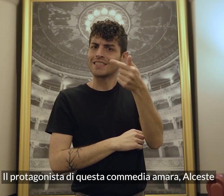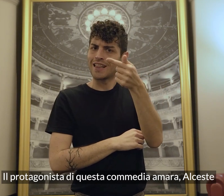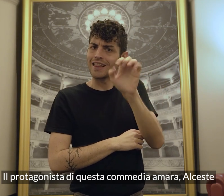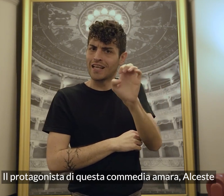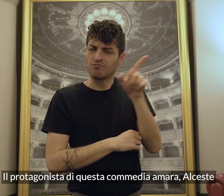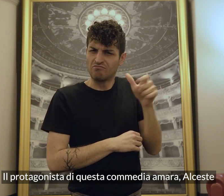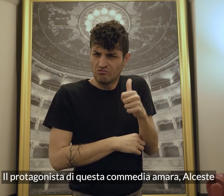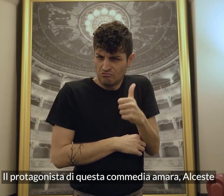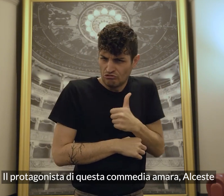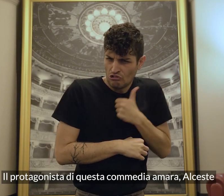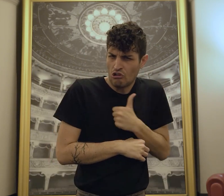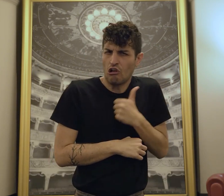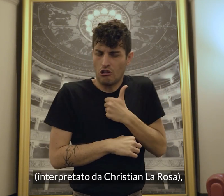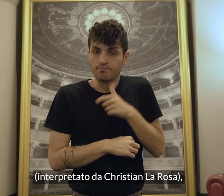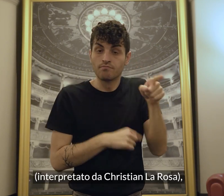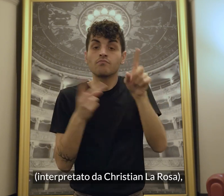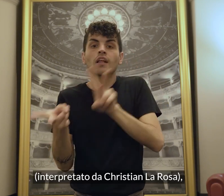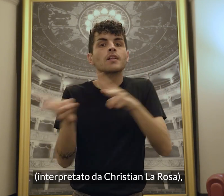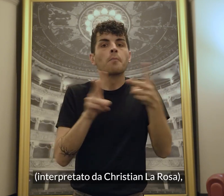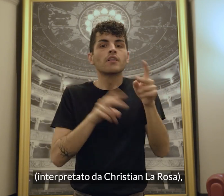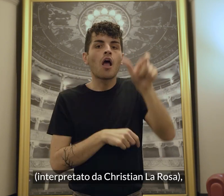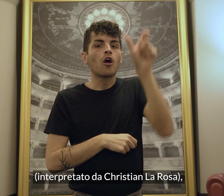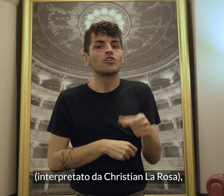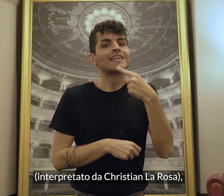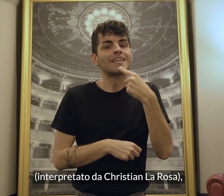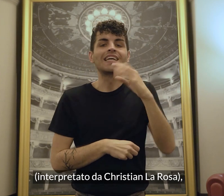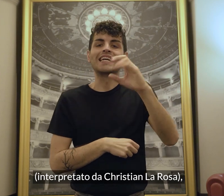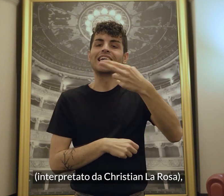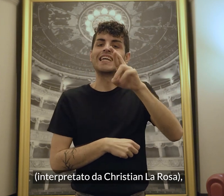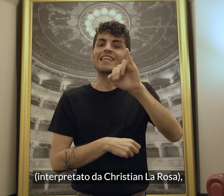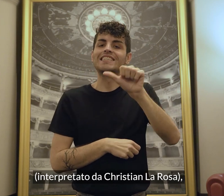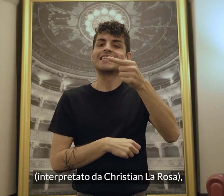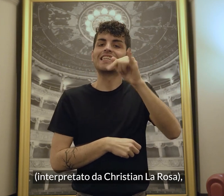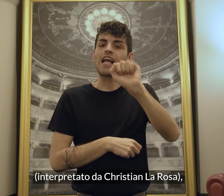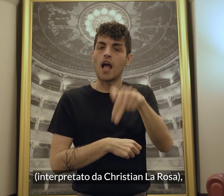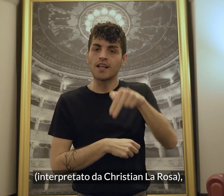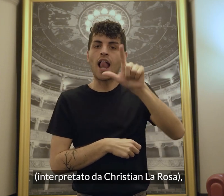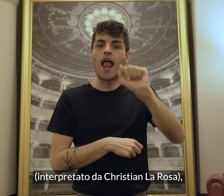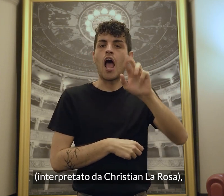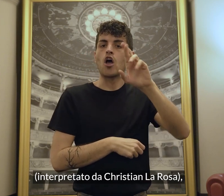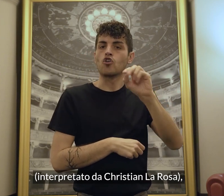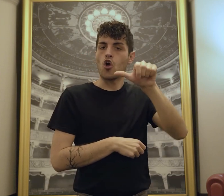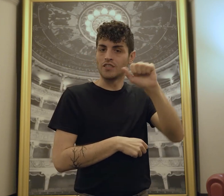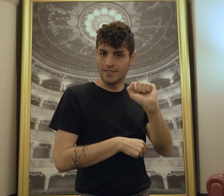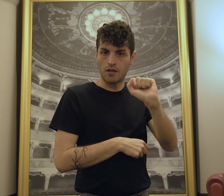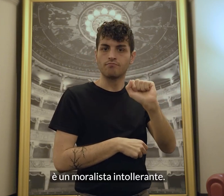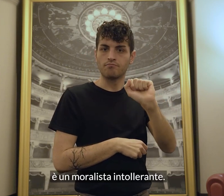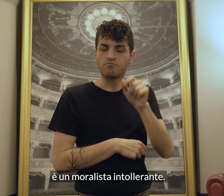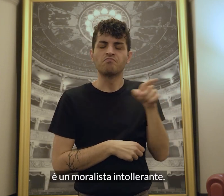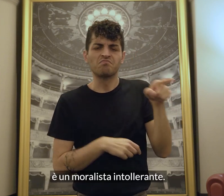Alceste, interpretato da Cristian Larosa, è un